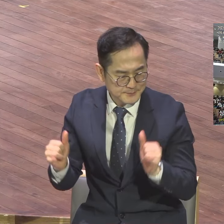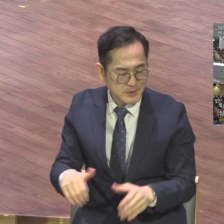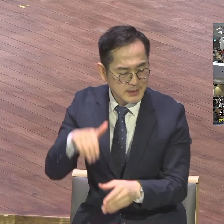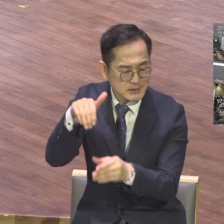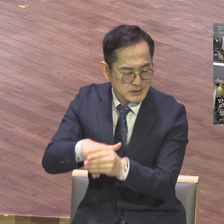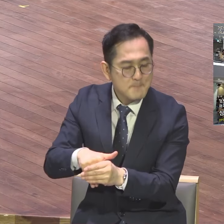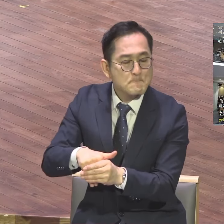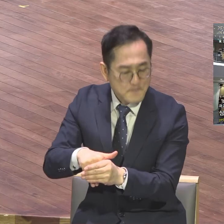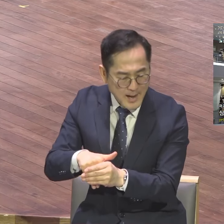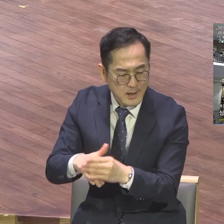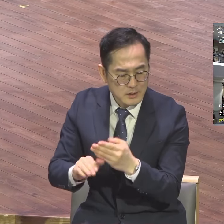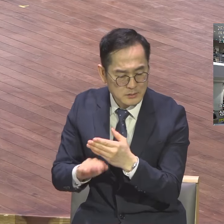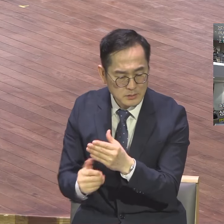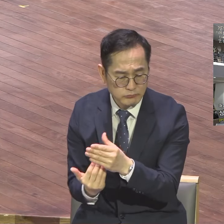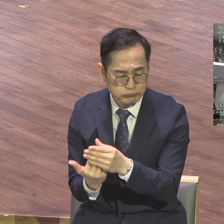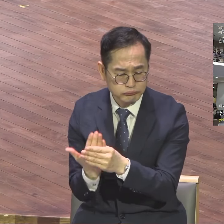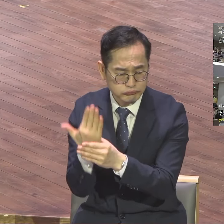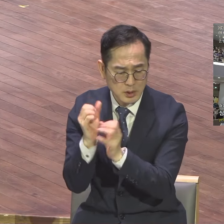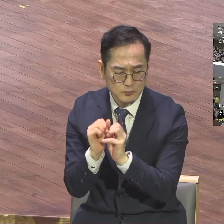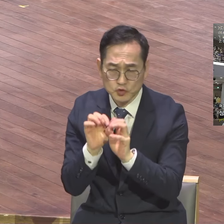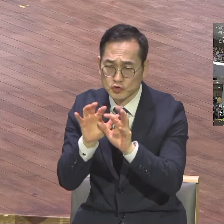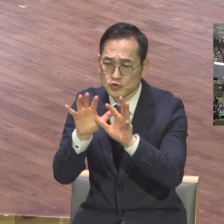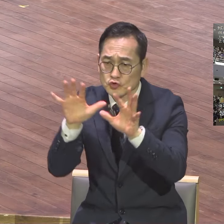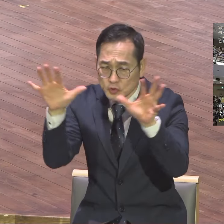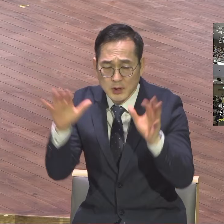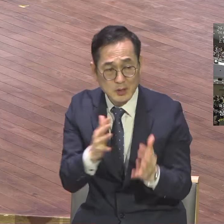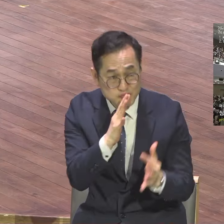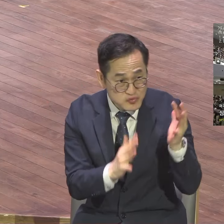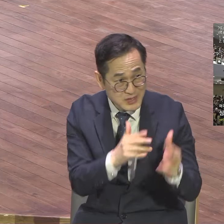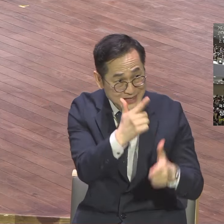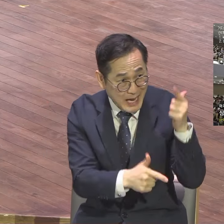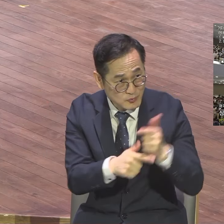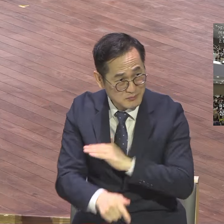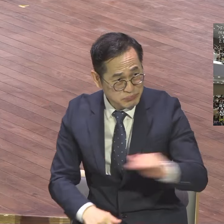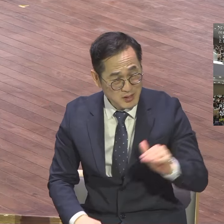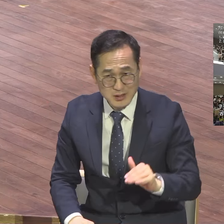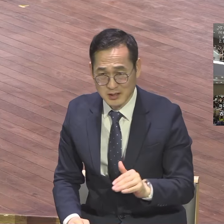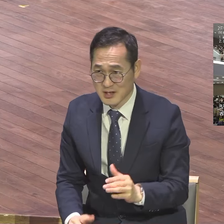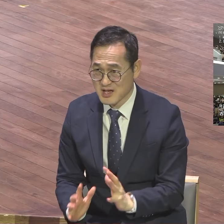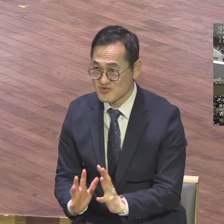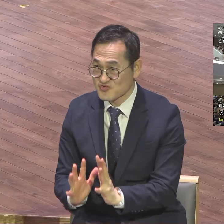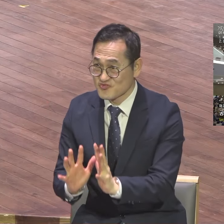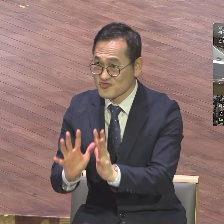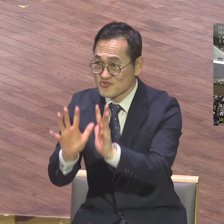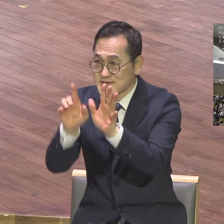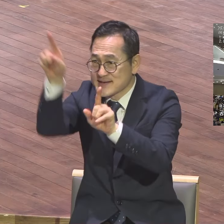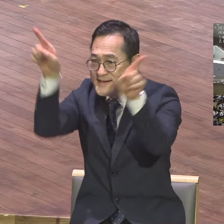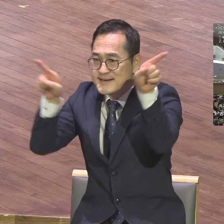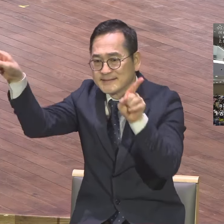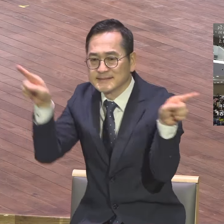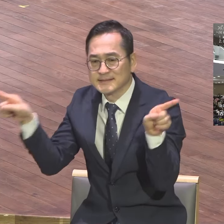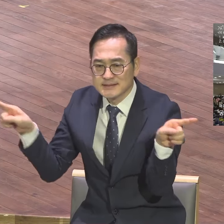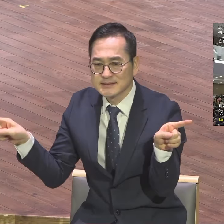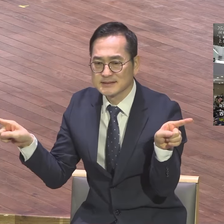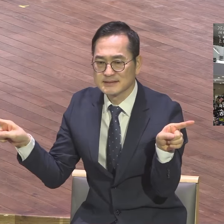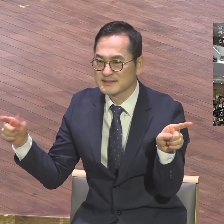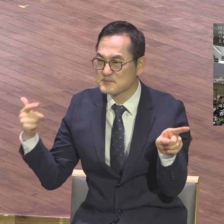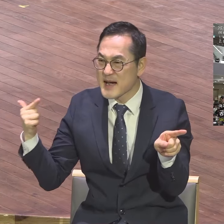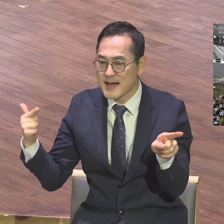자라서 모든 풀보다 커지며 큰 가지를 내나니 공중의 새들이 그 그늘에 기들릴